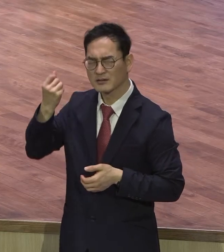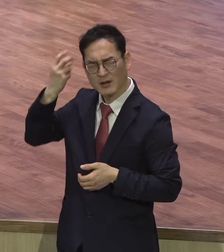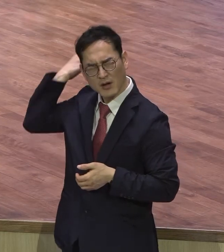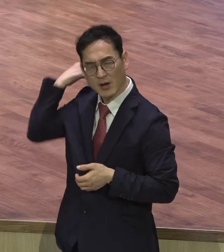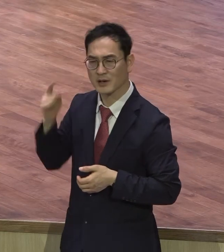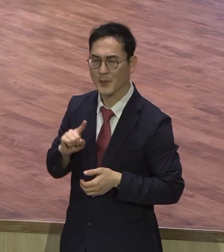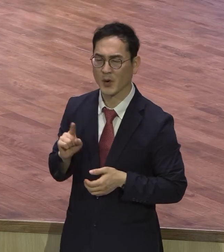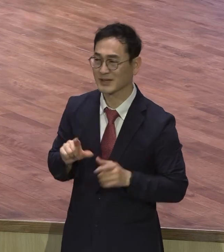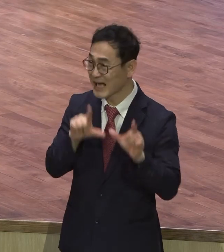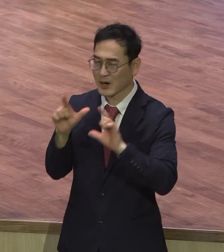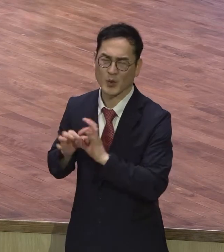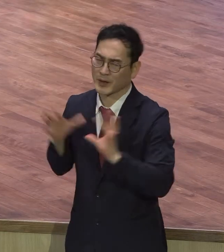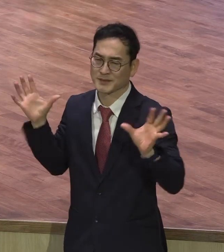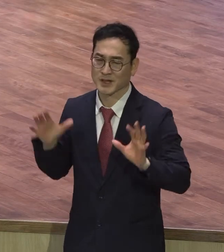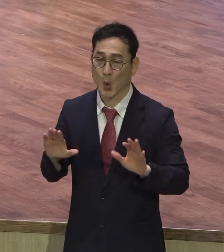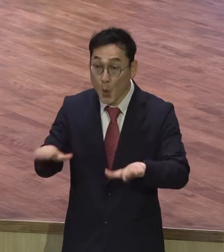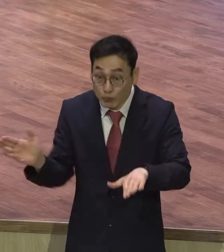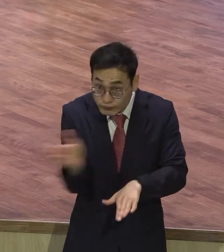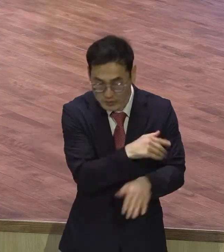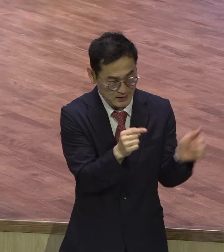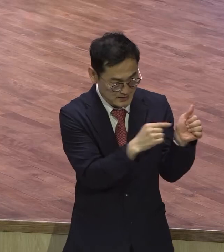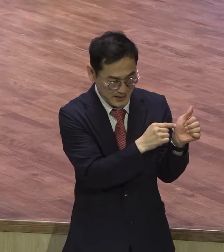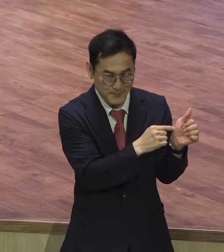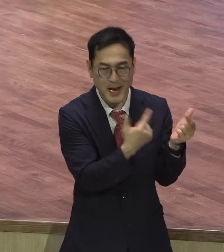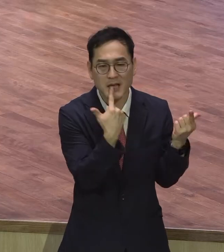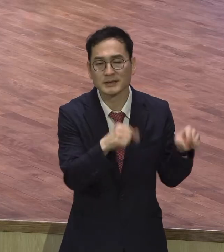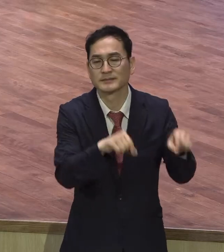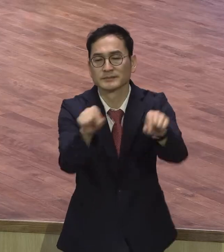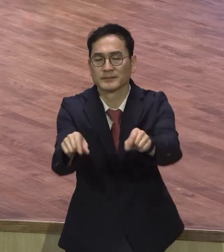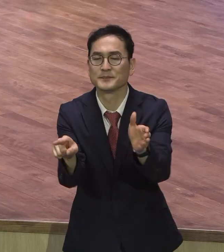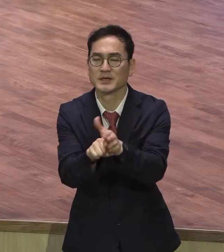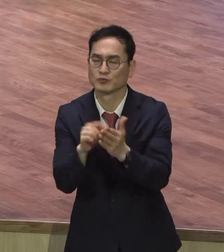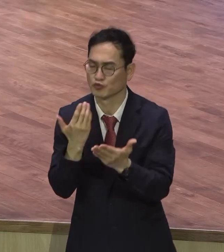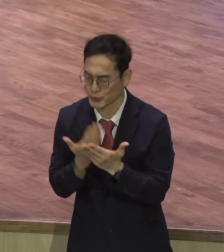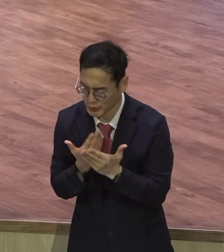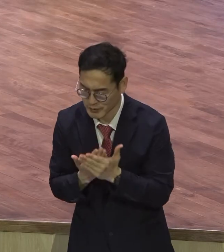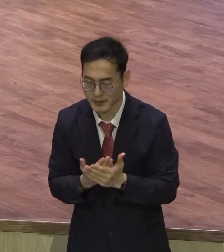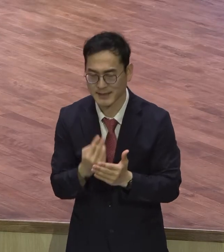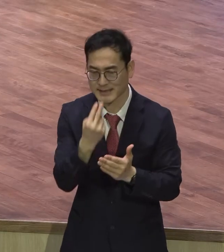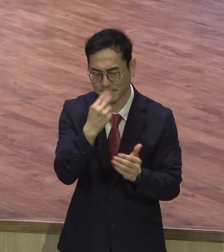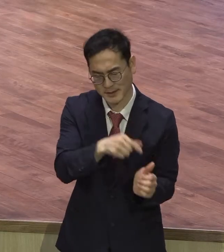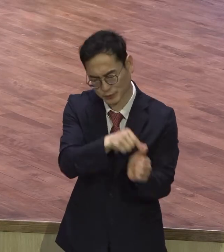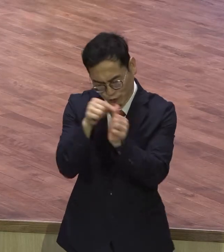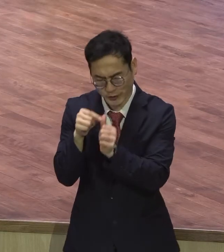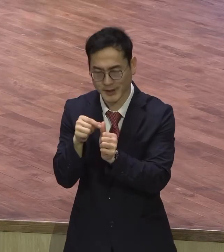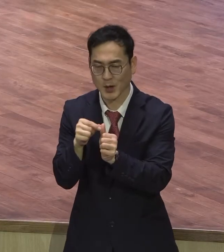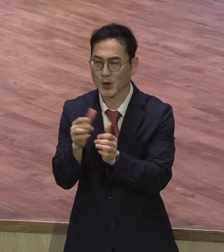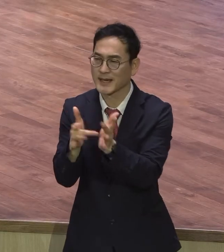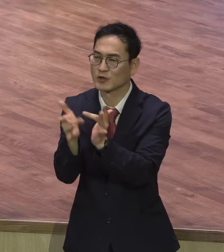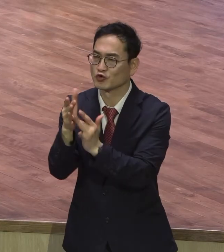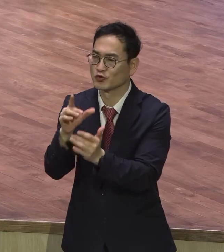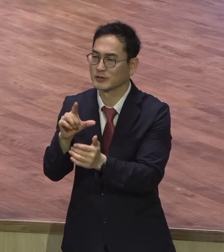백부장의 큰 믿음을 주옵소서 그래서 생명 살리는 예수님을 감동시키는